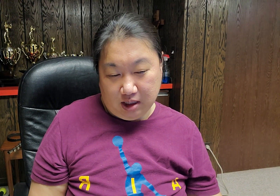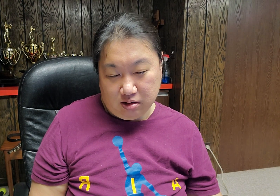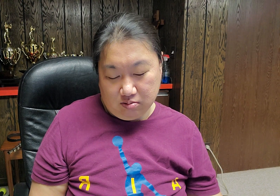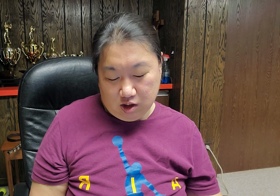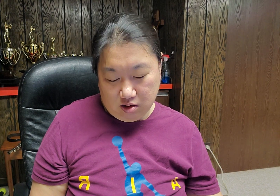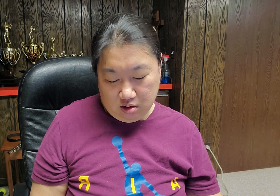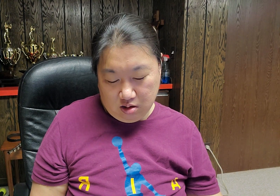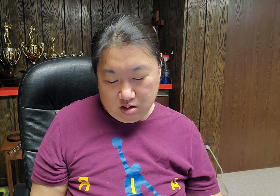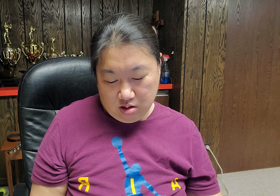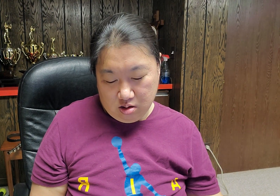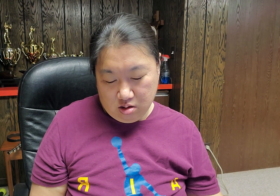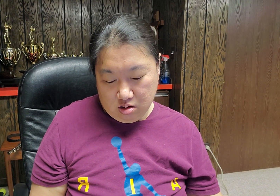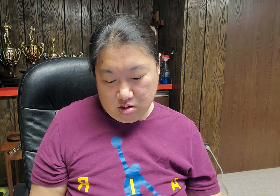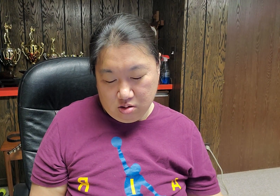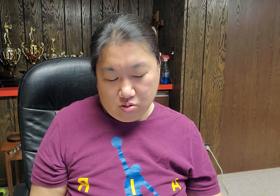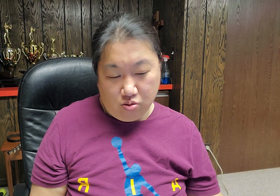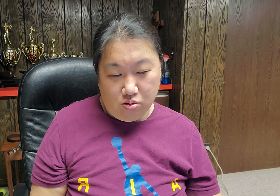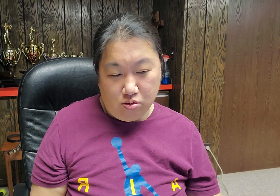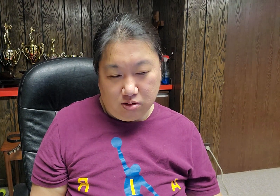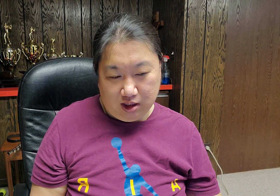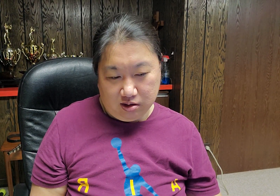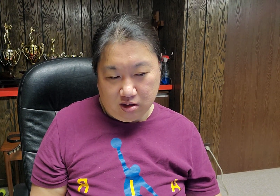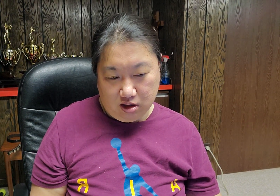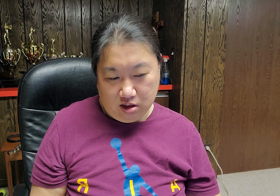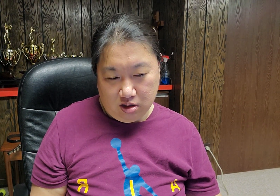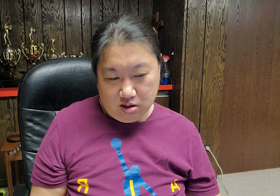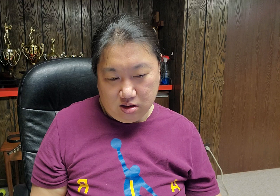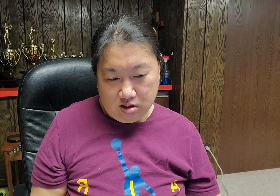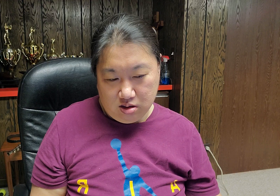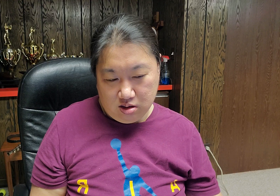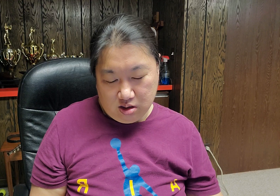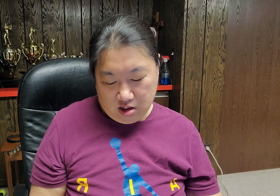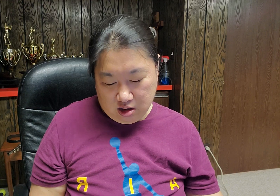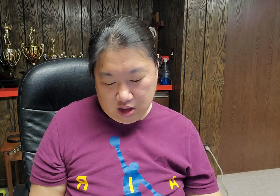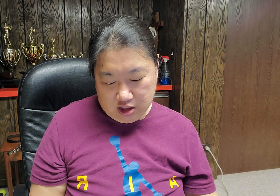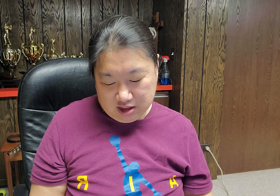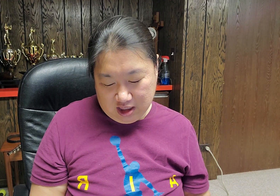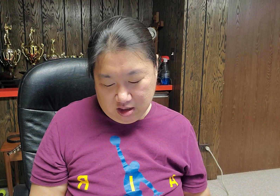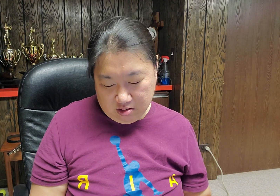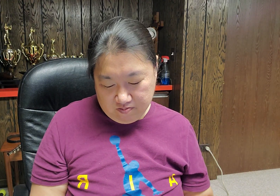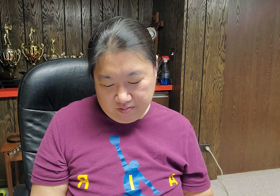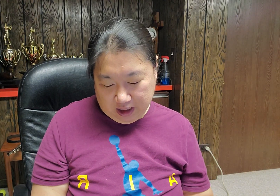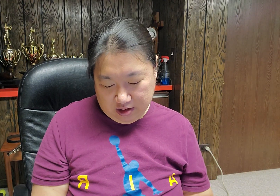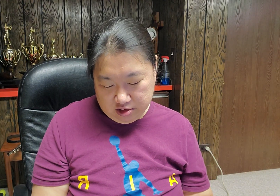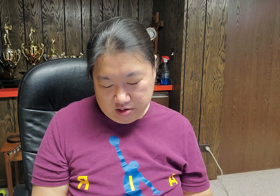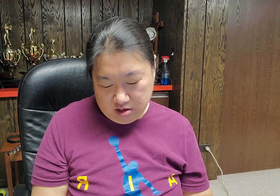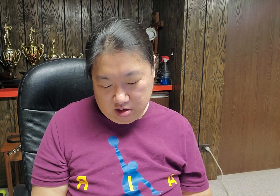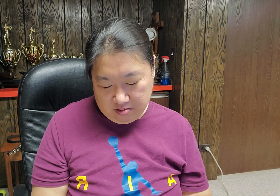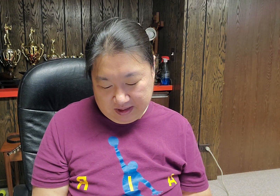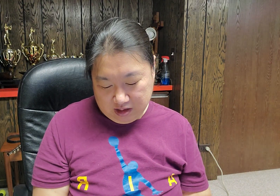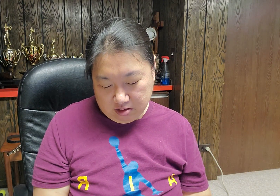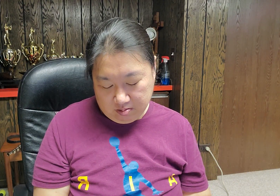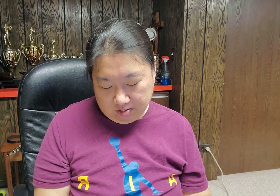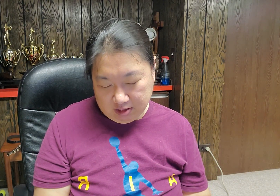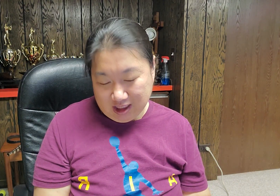말씀은 골롯에서 2장 8절 말씀입니다.